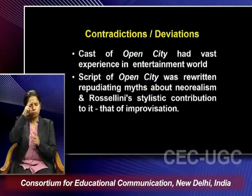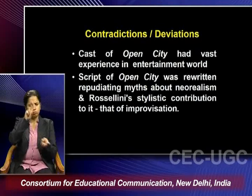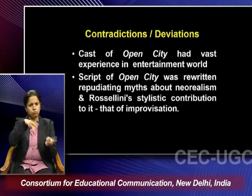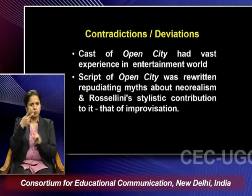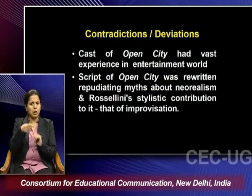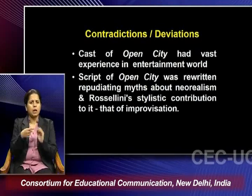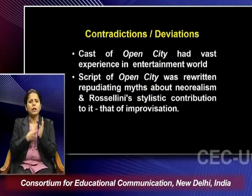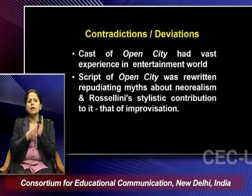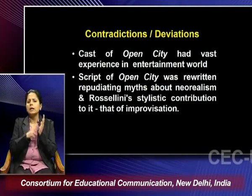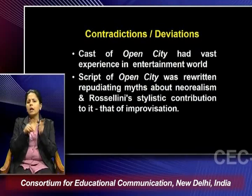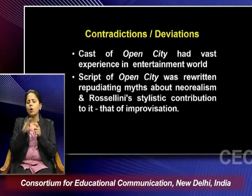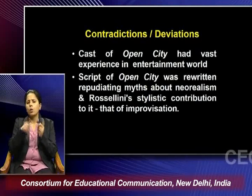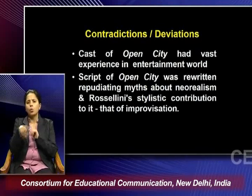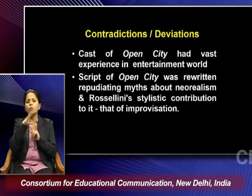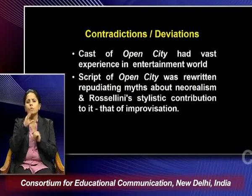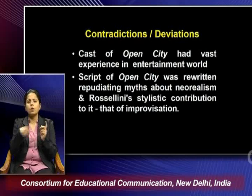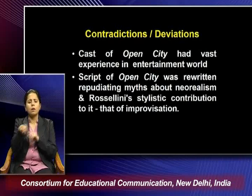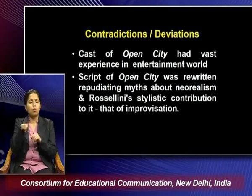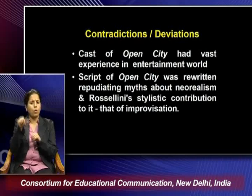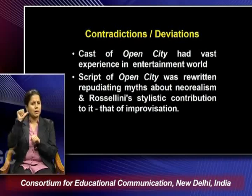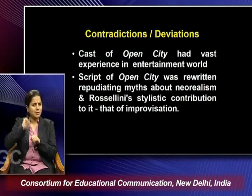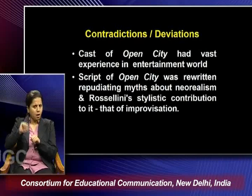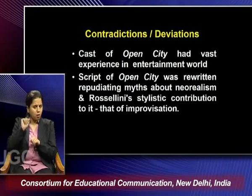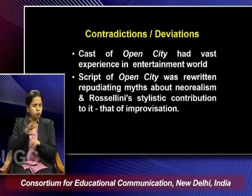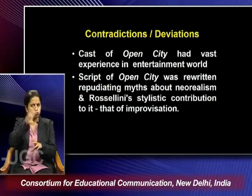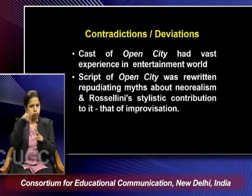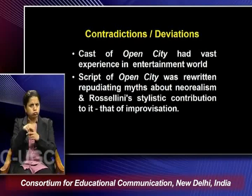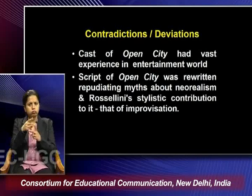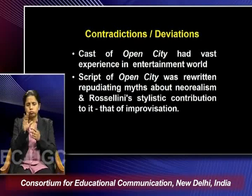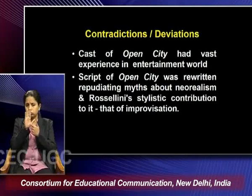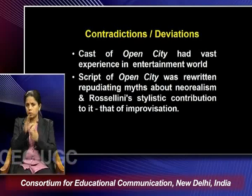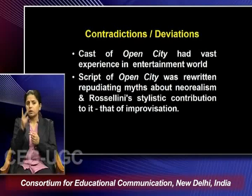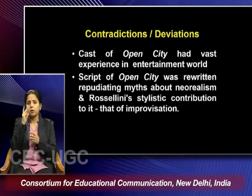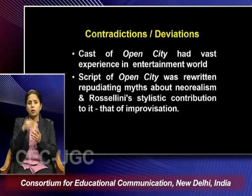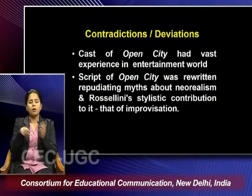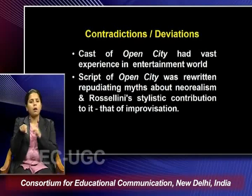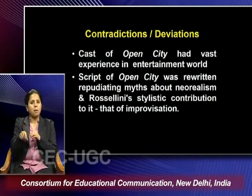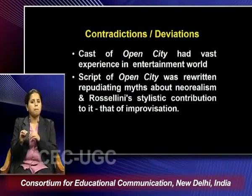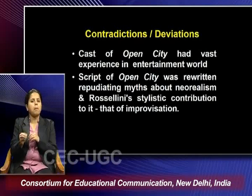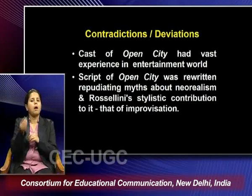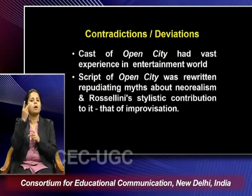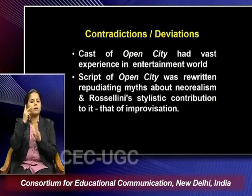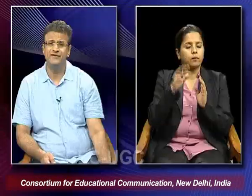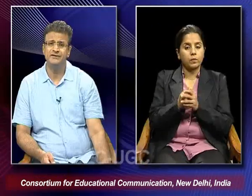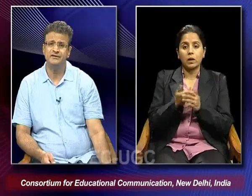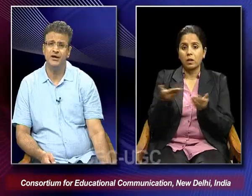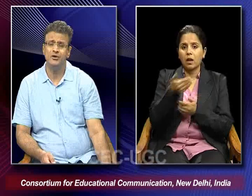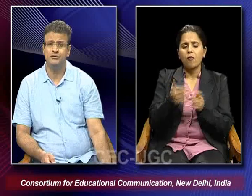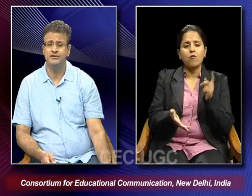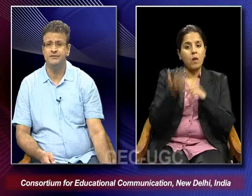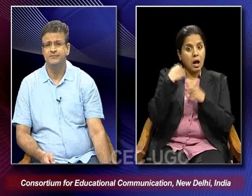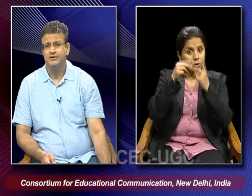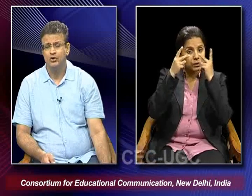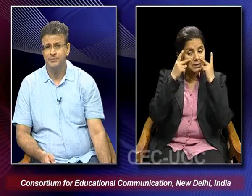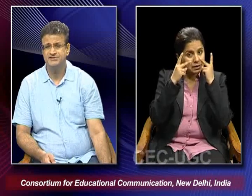Neuralism and Rossellini's stylistic contribution to it that is improvisation. So we find that how